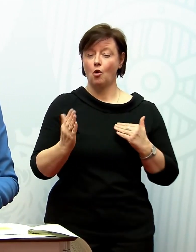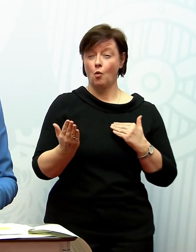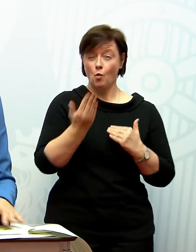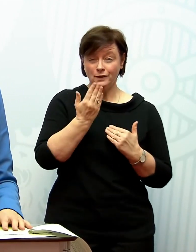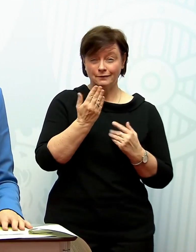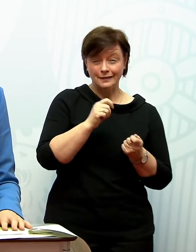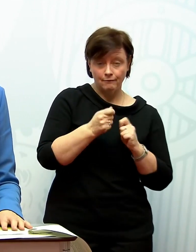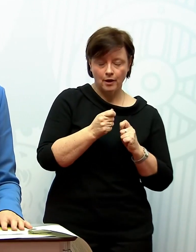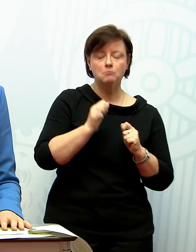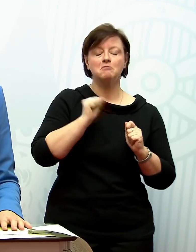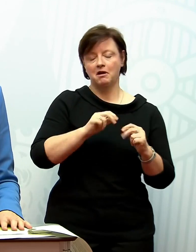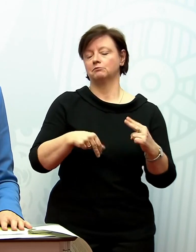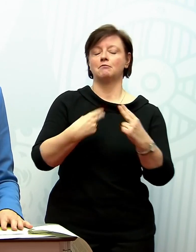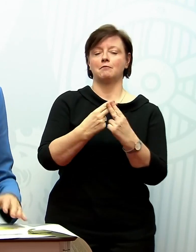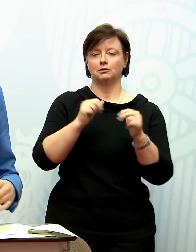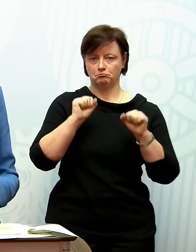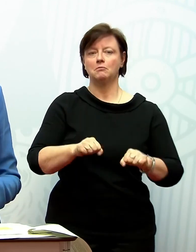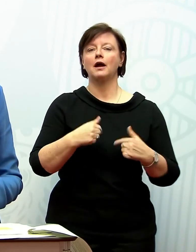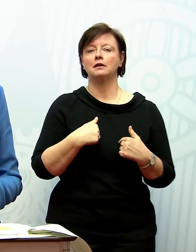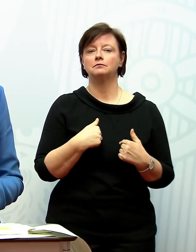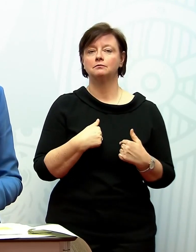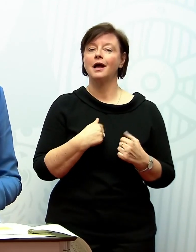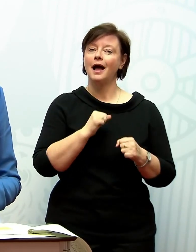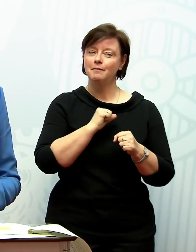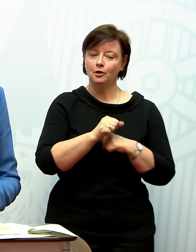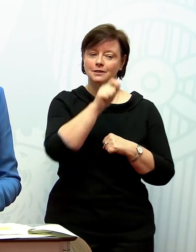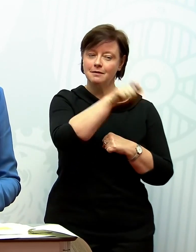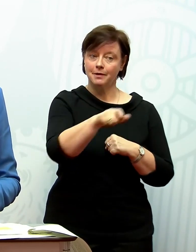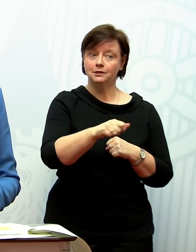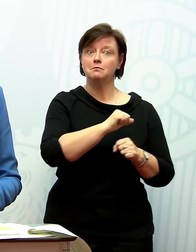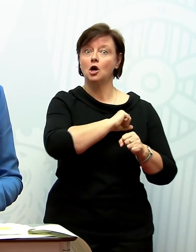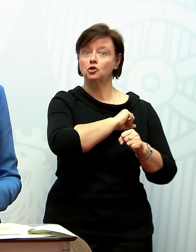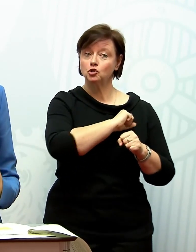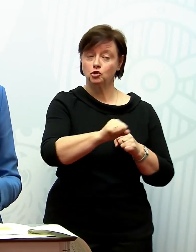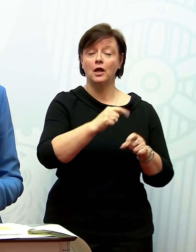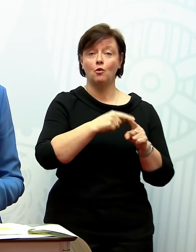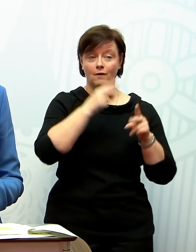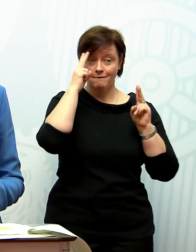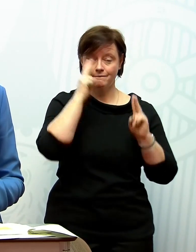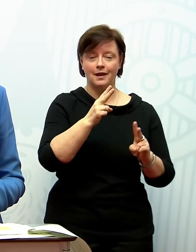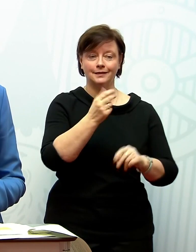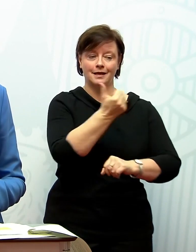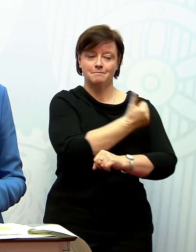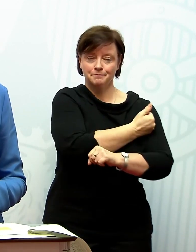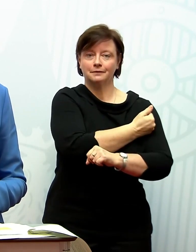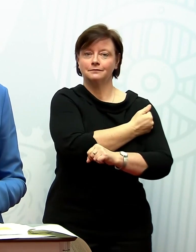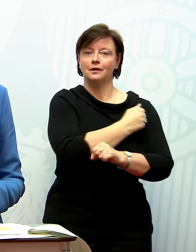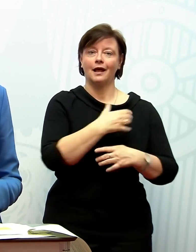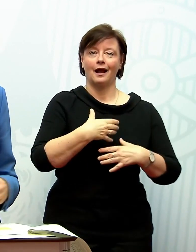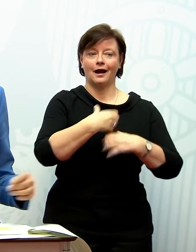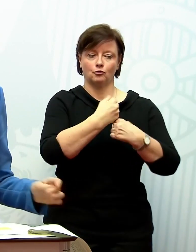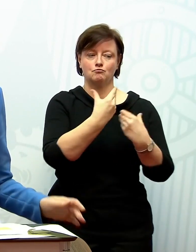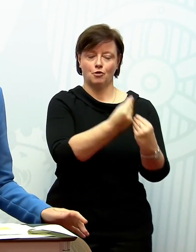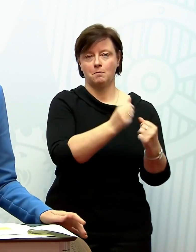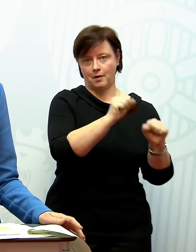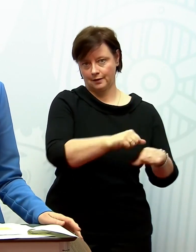Veränderungen reagieren kann, andererseits aber den Menschen auch schnell und verlässlich den rettenden Peaks ermöglichen kann. Ich bin